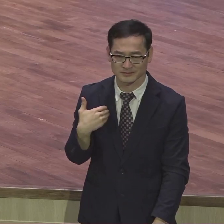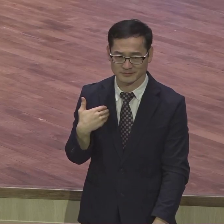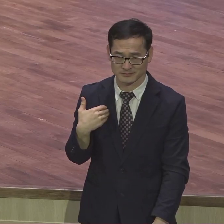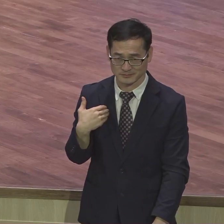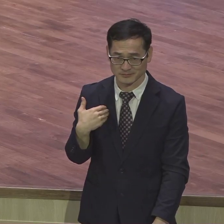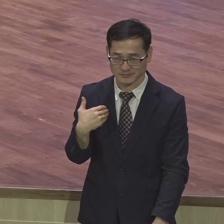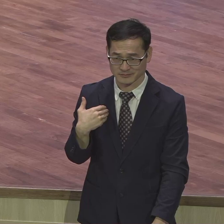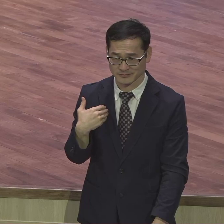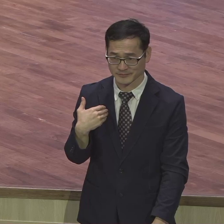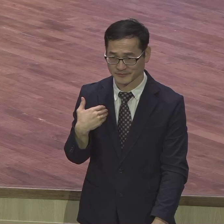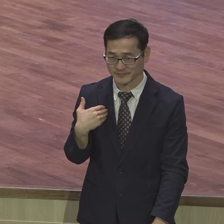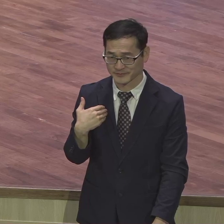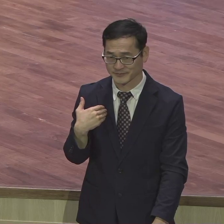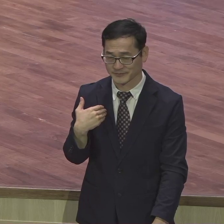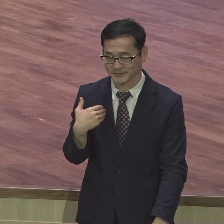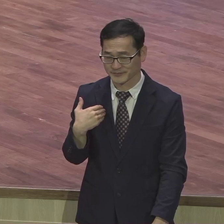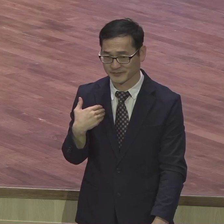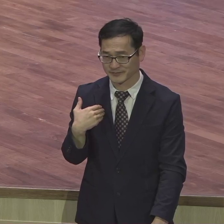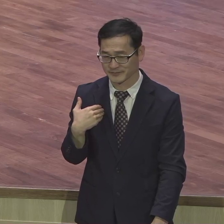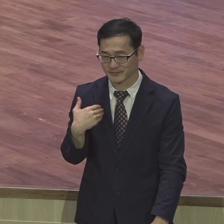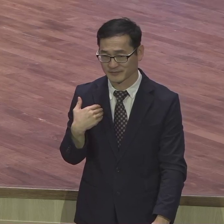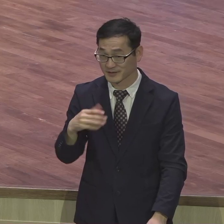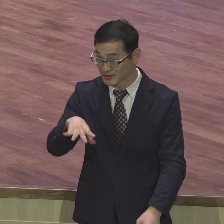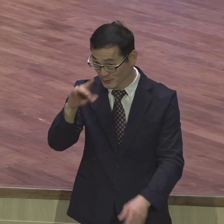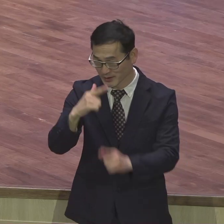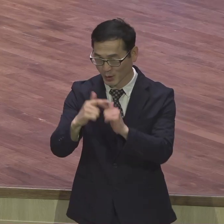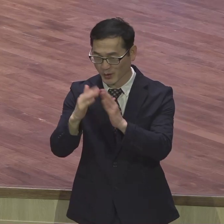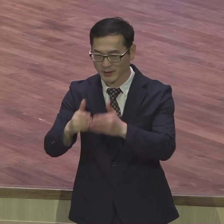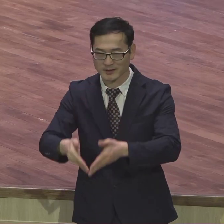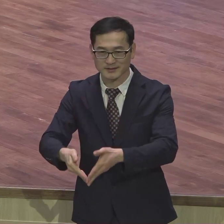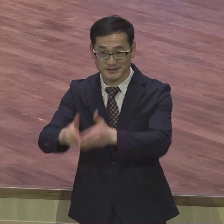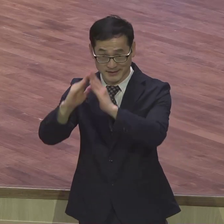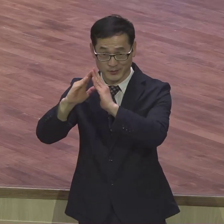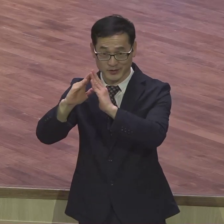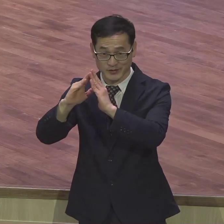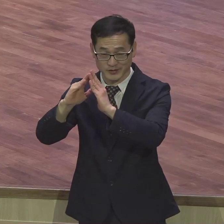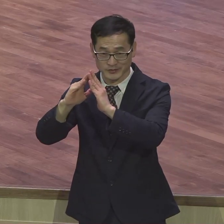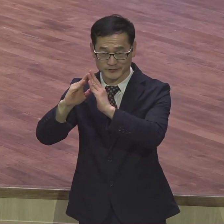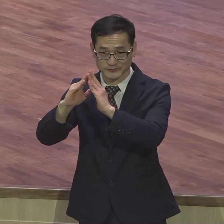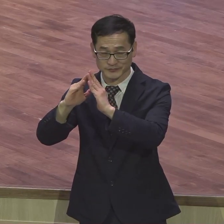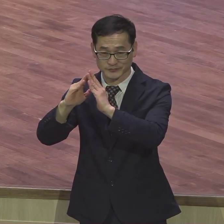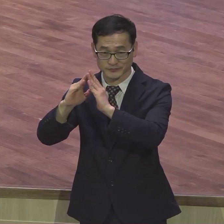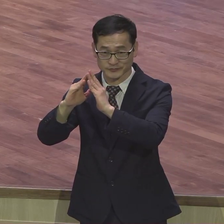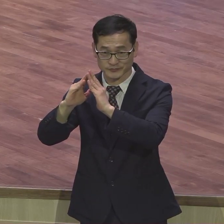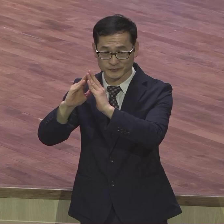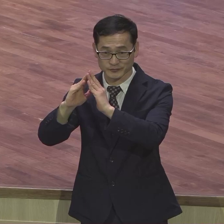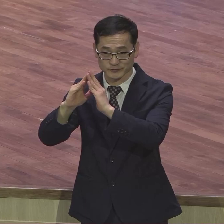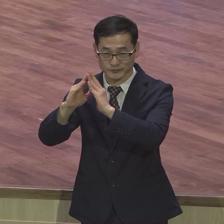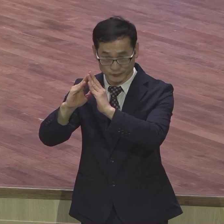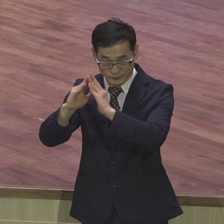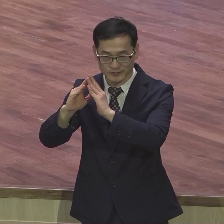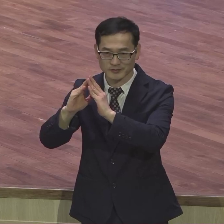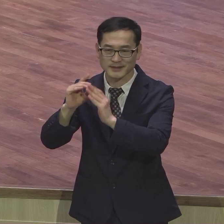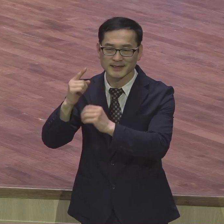그래서 개척 초기부터 개척 1년 지나고 난 2년째부터 성교사를